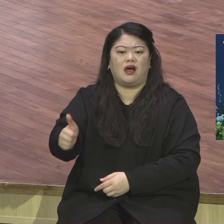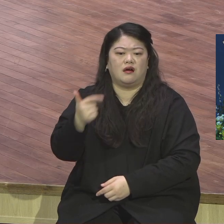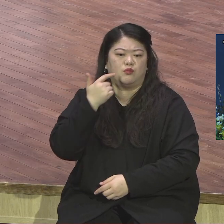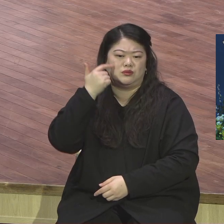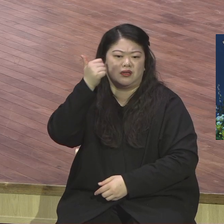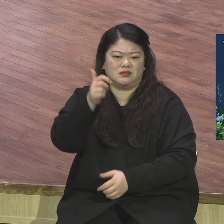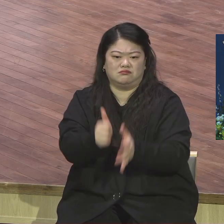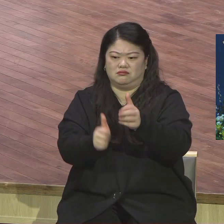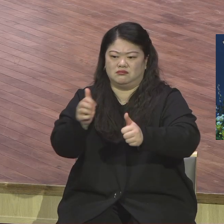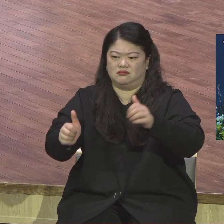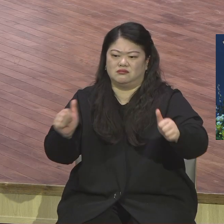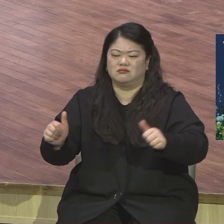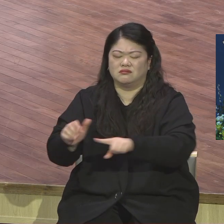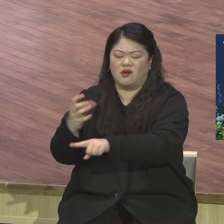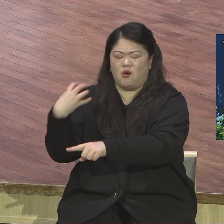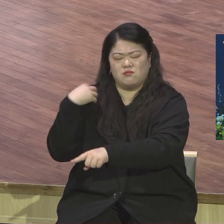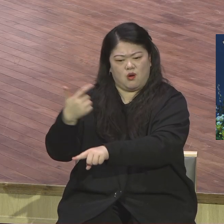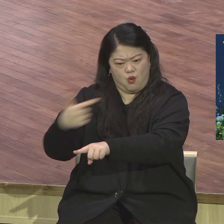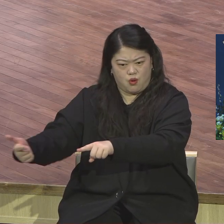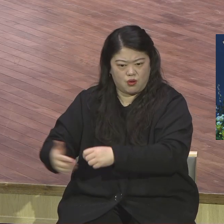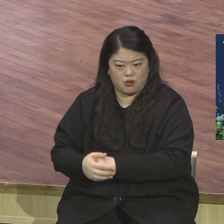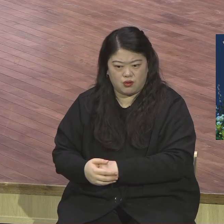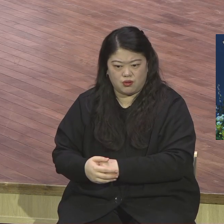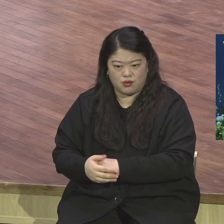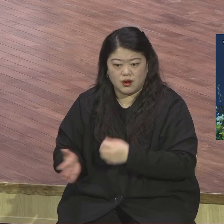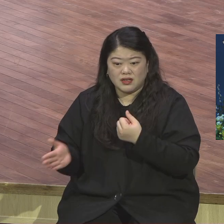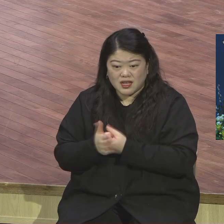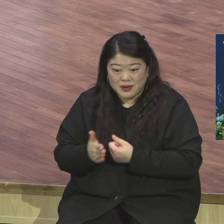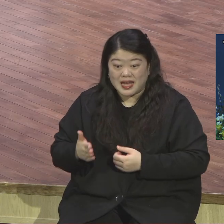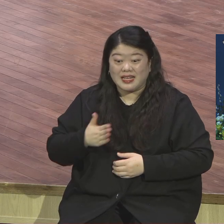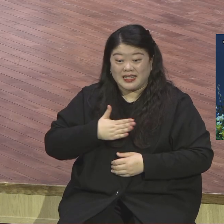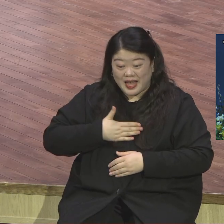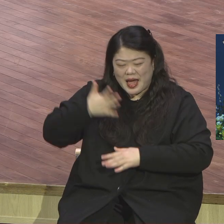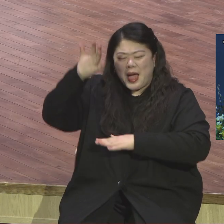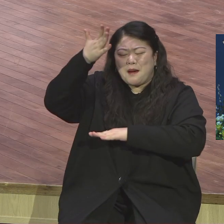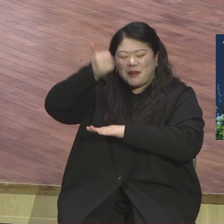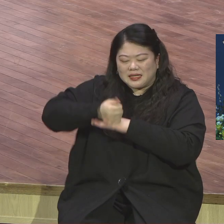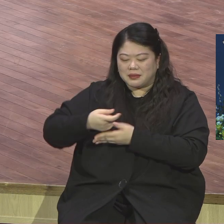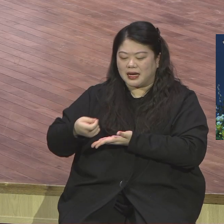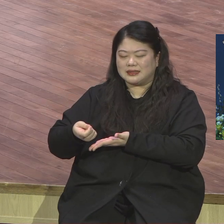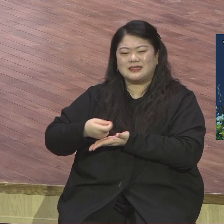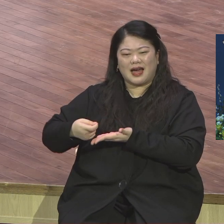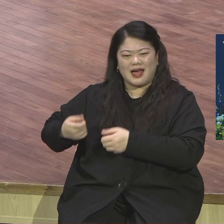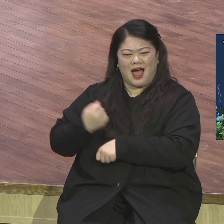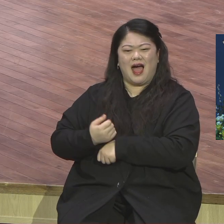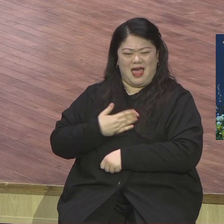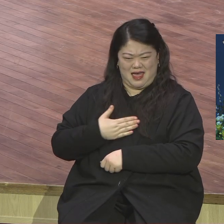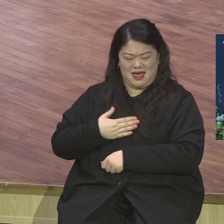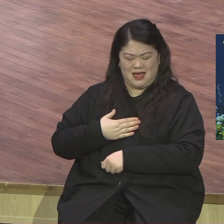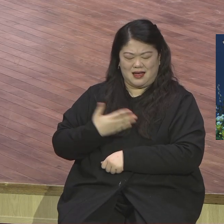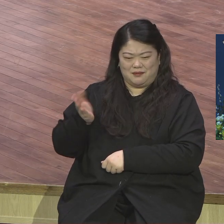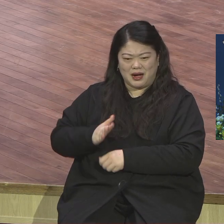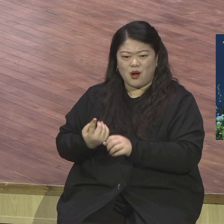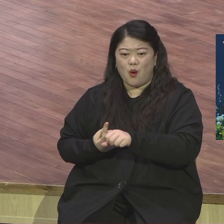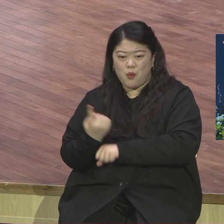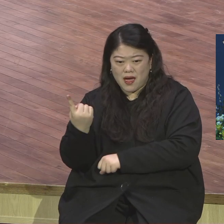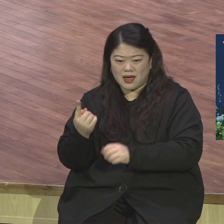자율적으로 저는 방목 목회입니다. 자율적으로 그렇게 잘 인도받고 있습니다.